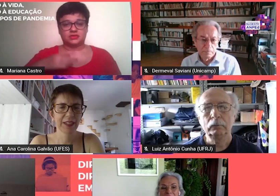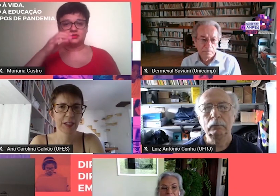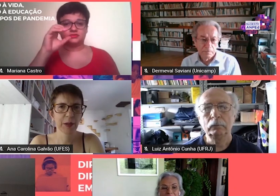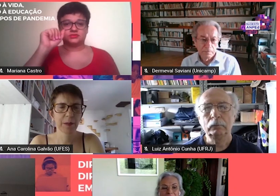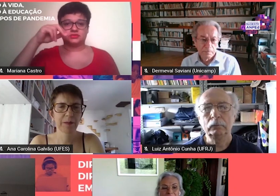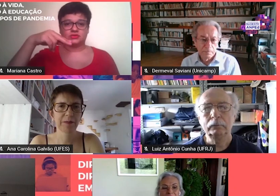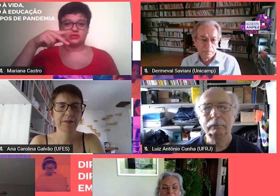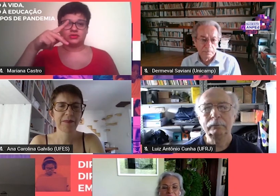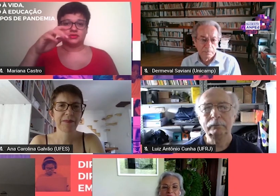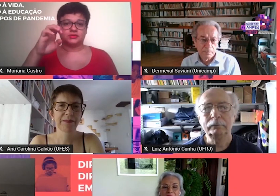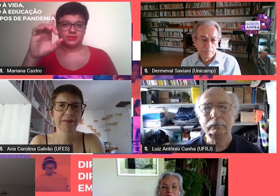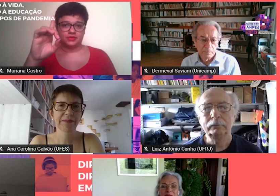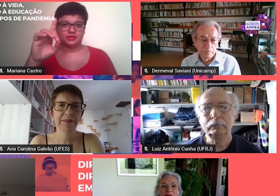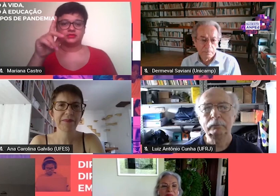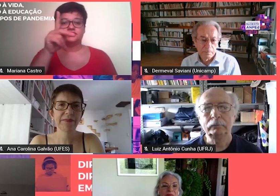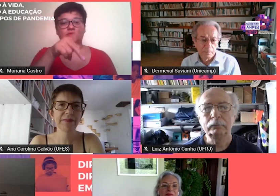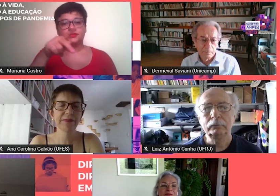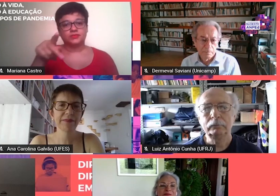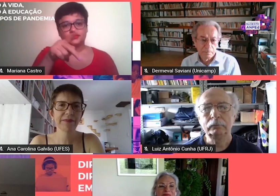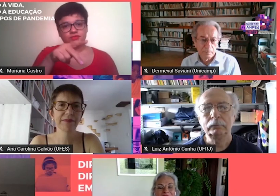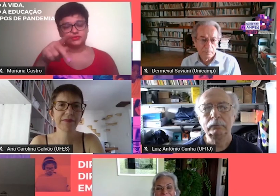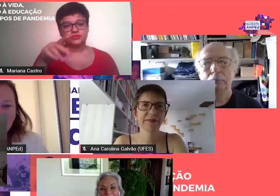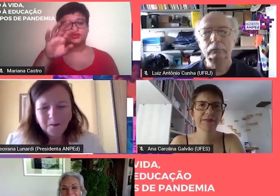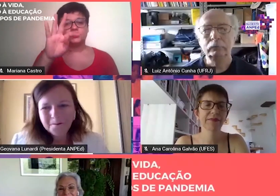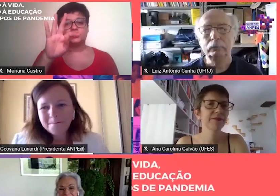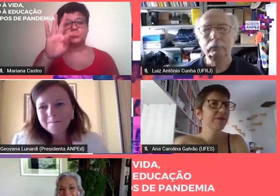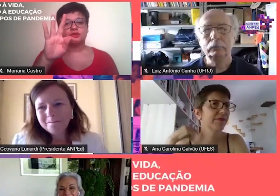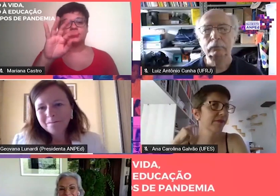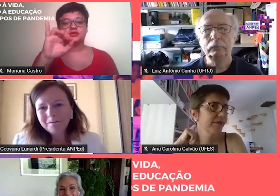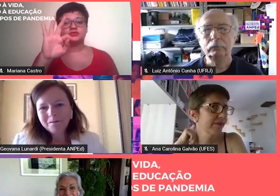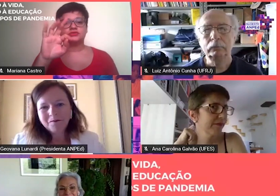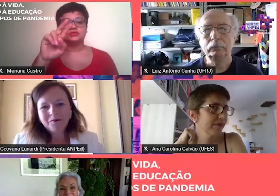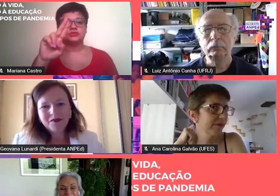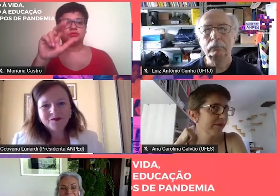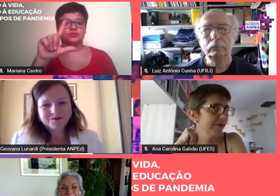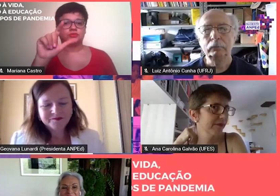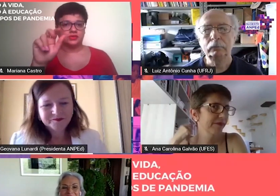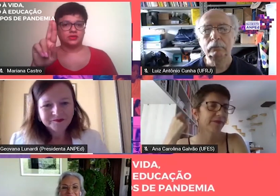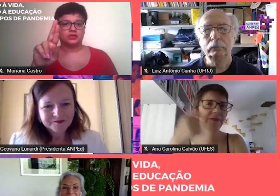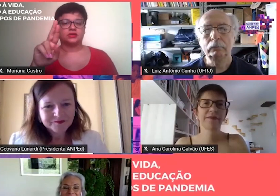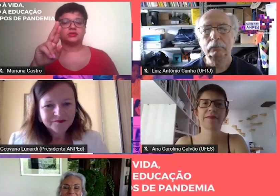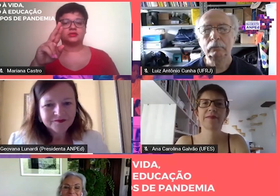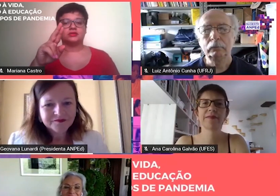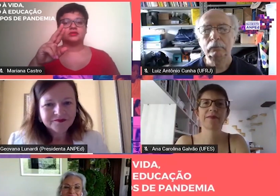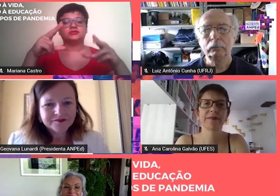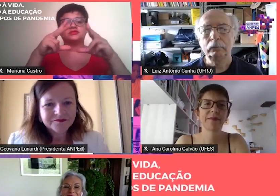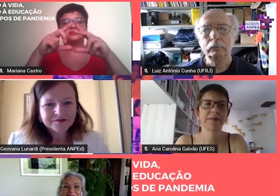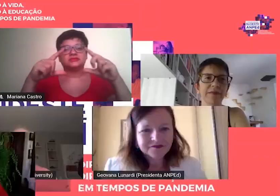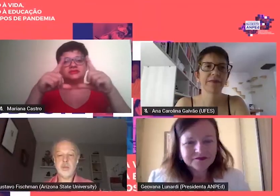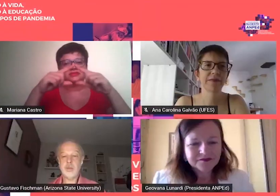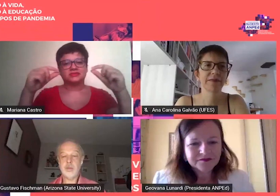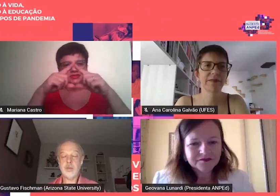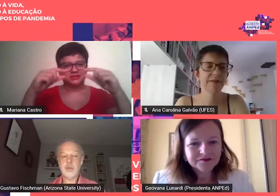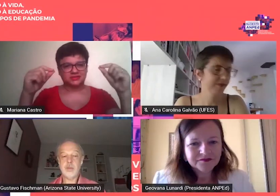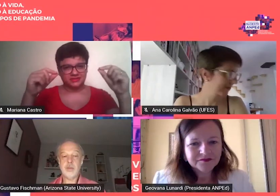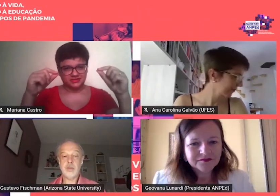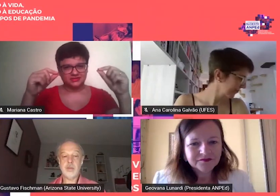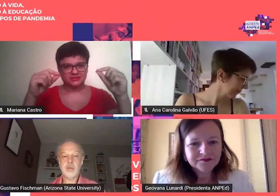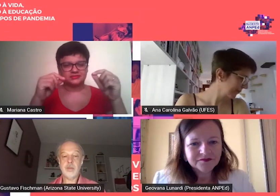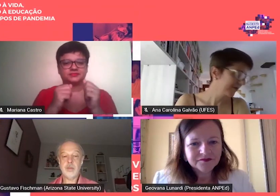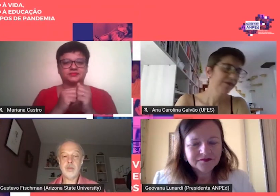É professora titular da Universidade do Estado de Santa Catarina Da UDESC